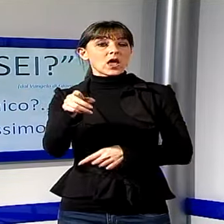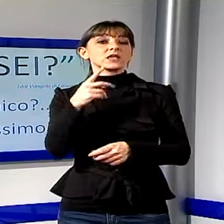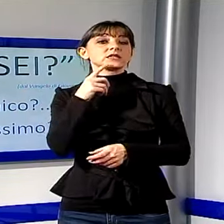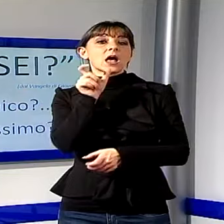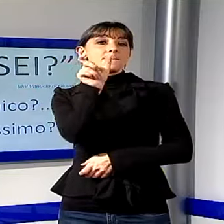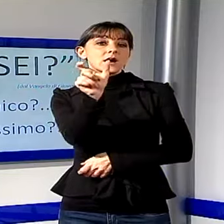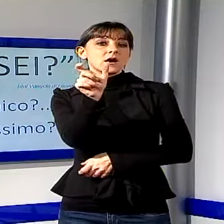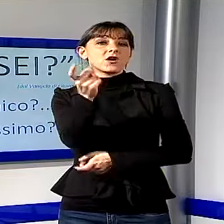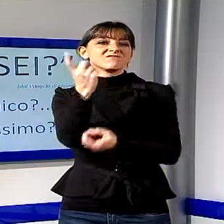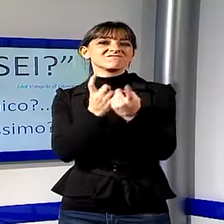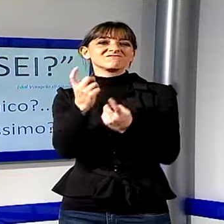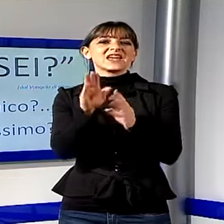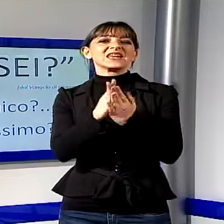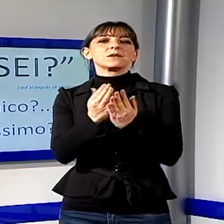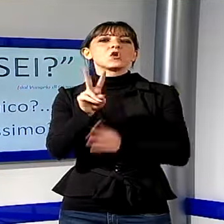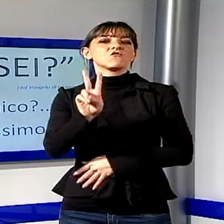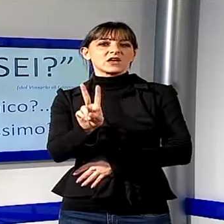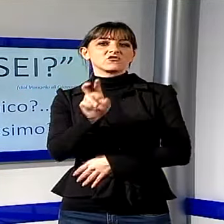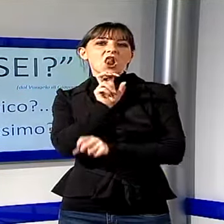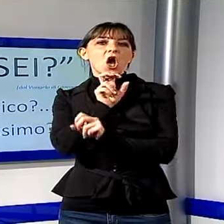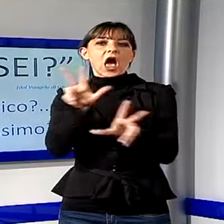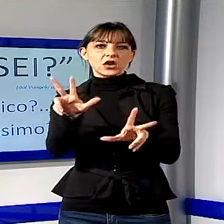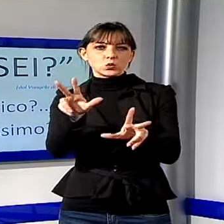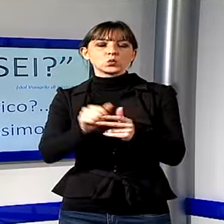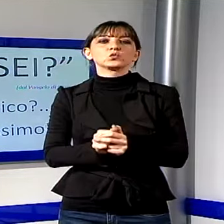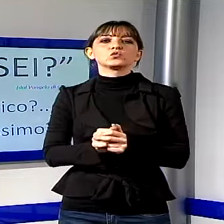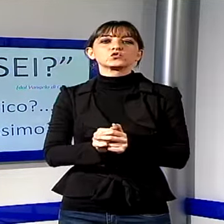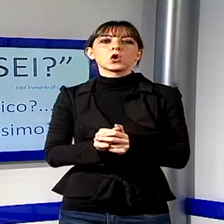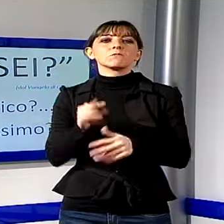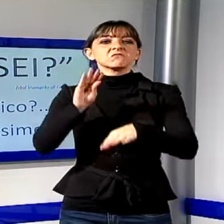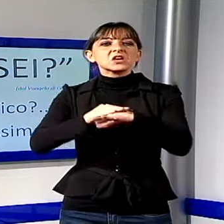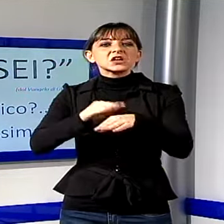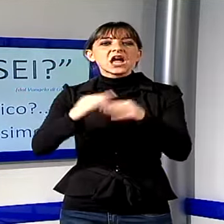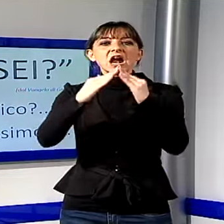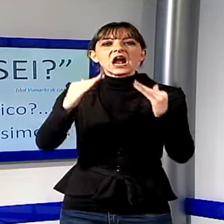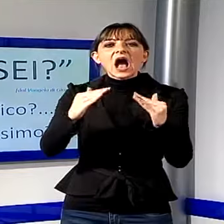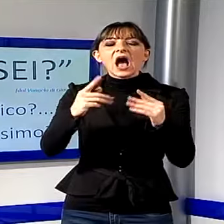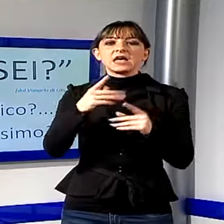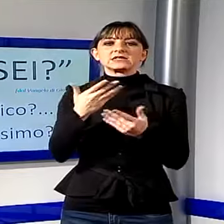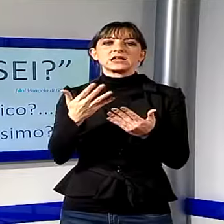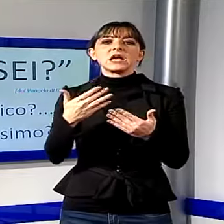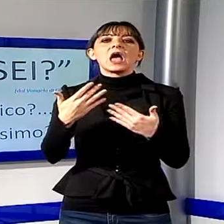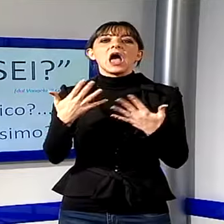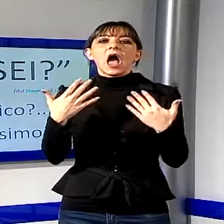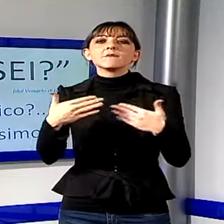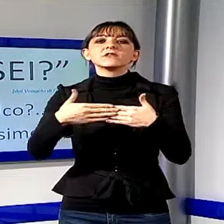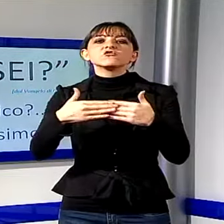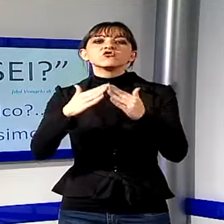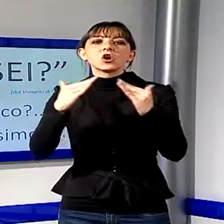annuncia e io ho chiesto che nelle case, degli ambienti di vicinato di casa si legga insieme la parola di Dio, centri di ascolto e la